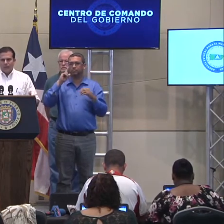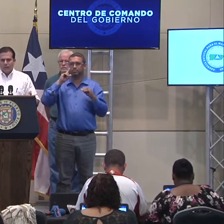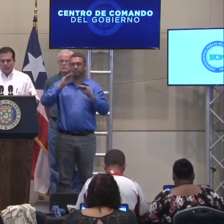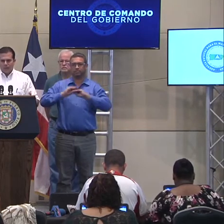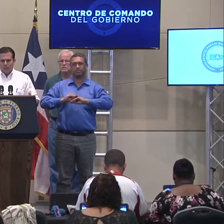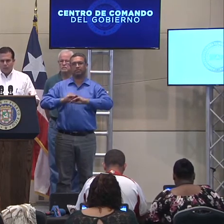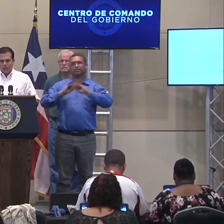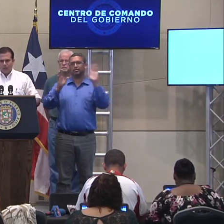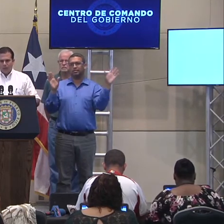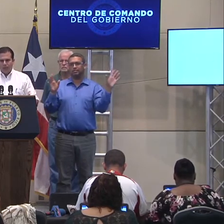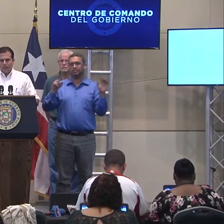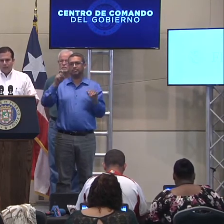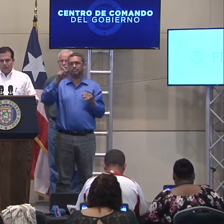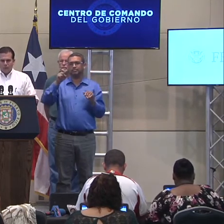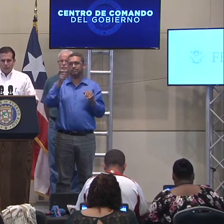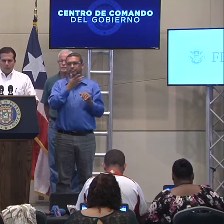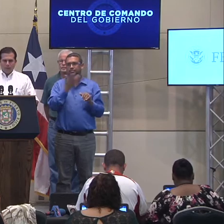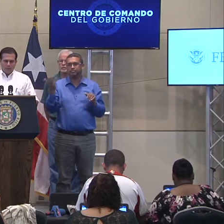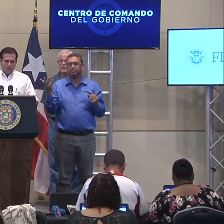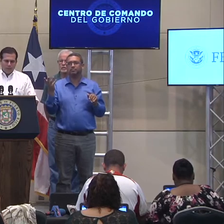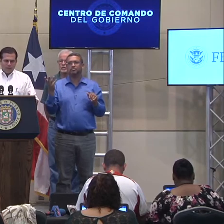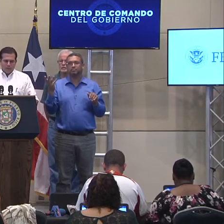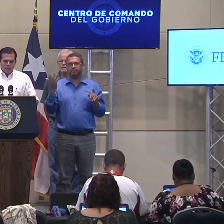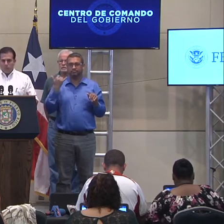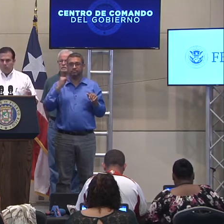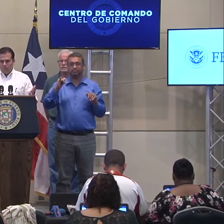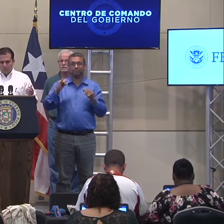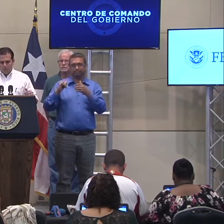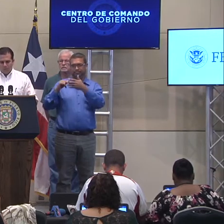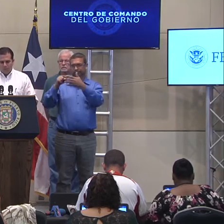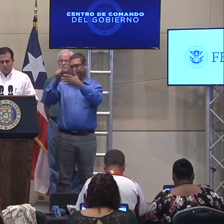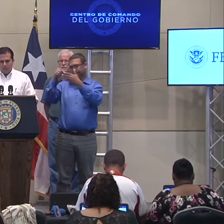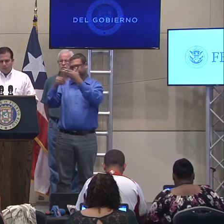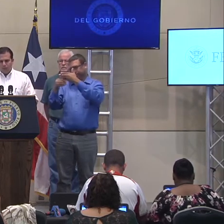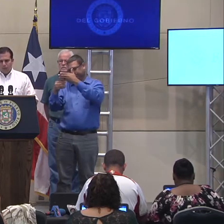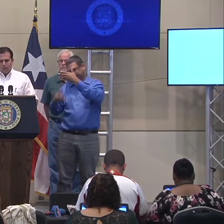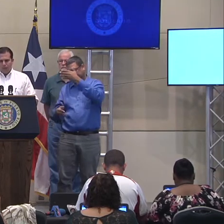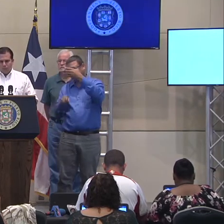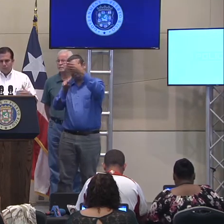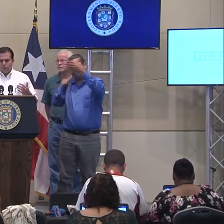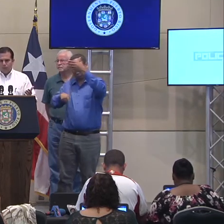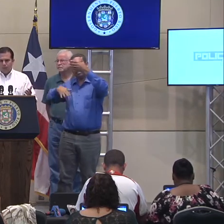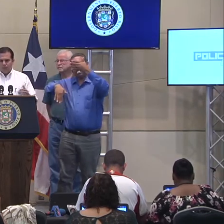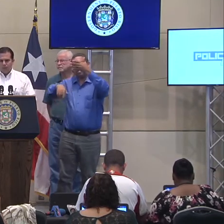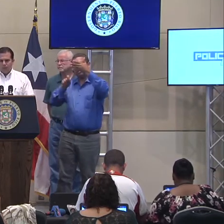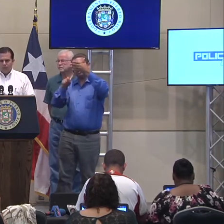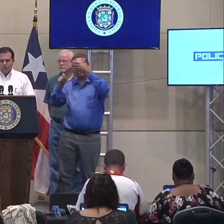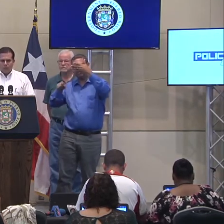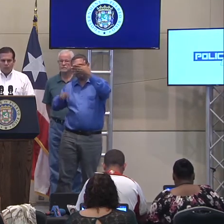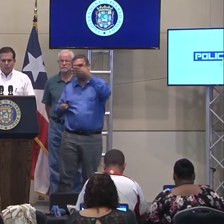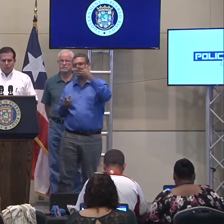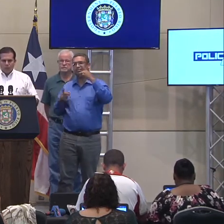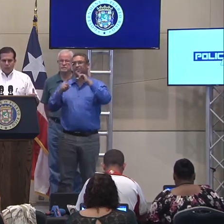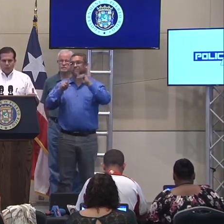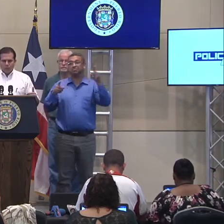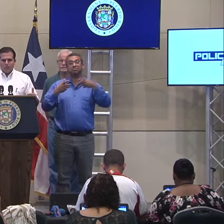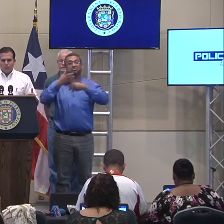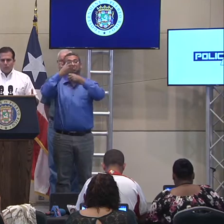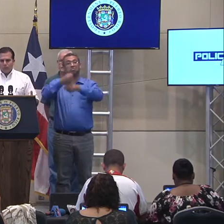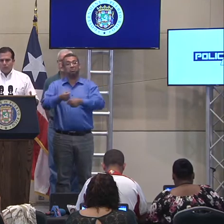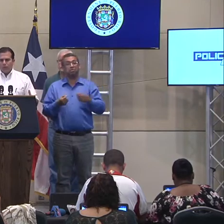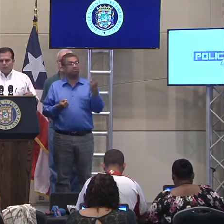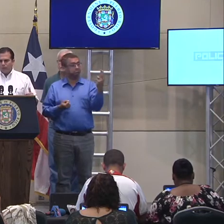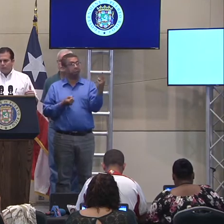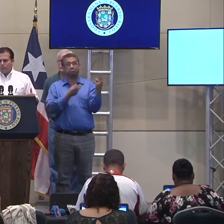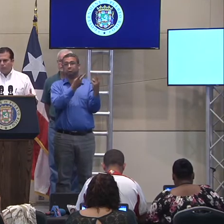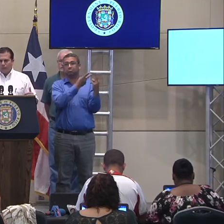serie de necesidades que todavía, que todavía queda. yo espero, ¿verdad?, que, con esa confianza, esto, eh, pues,